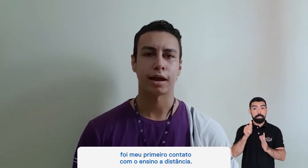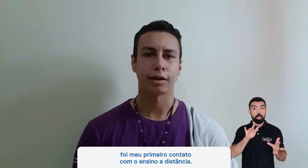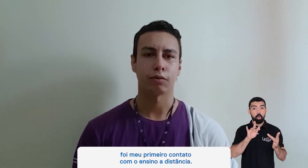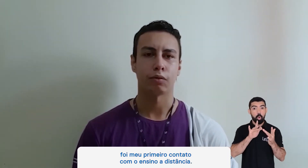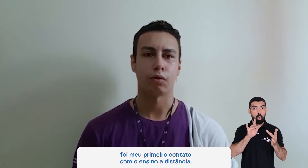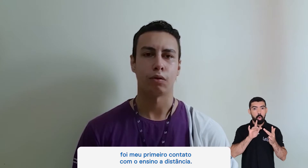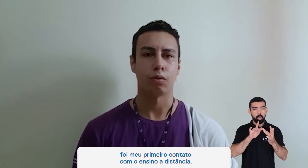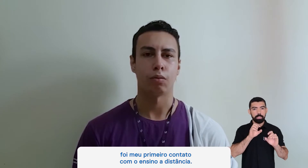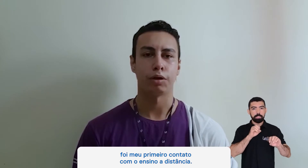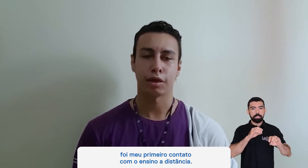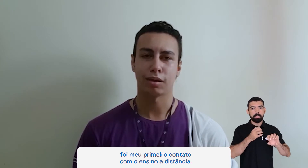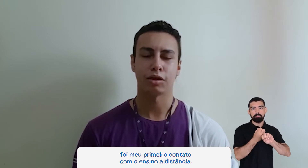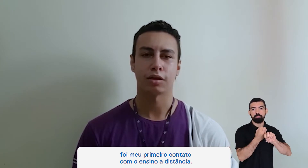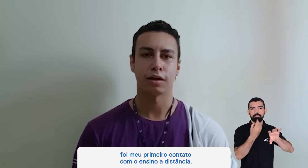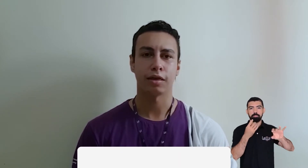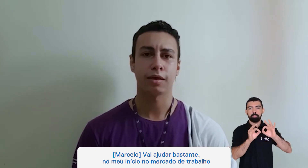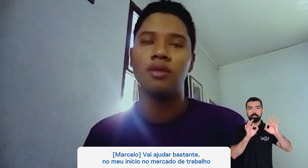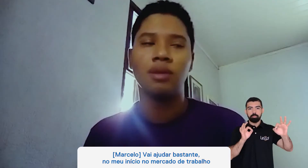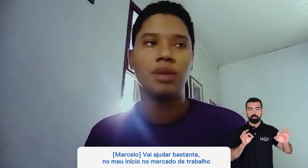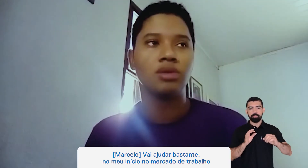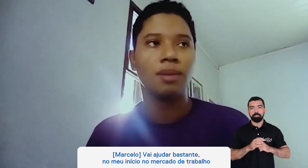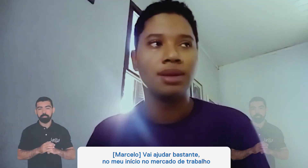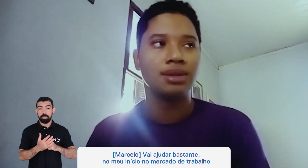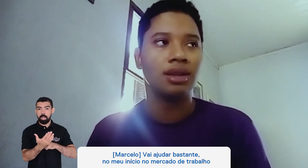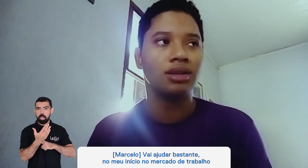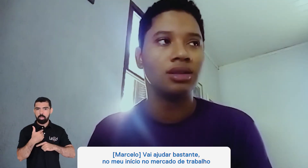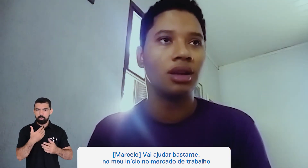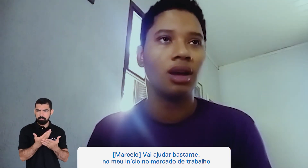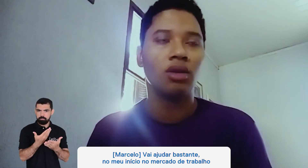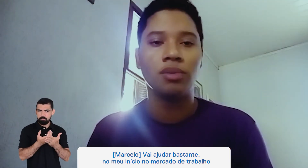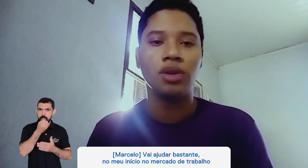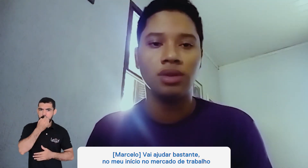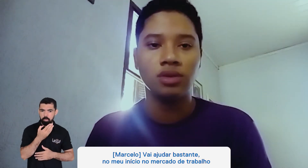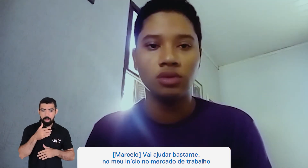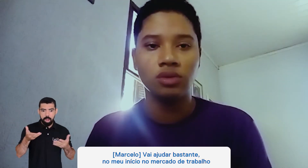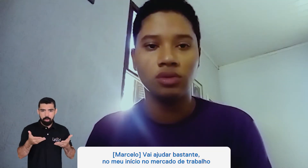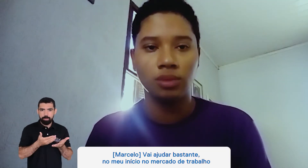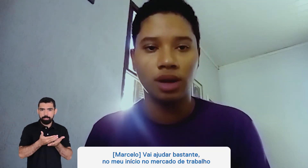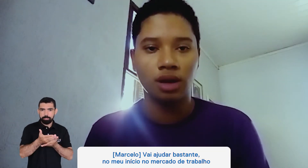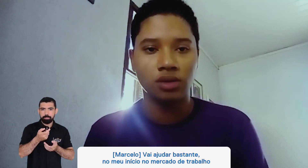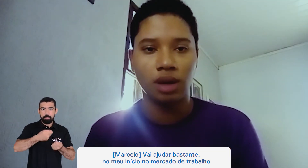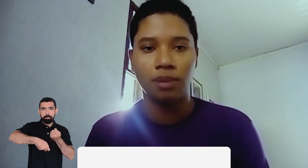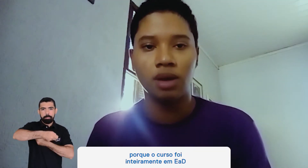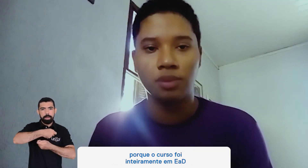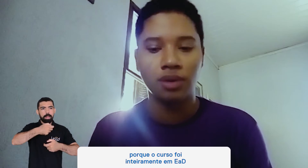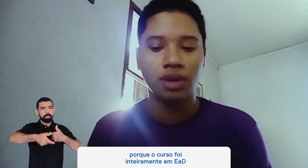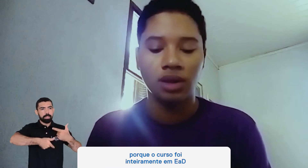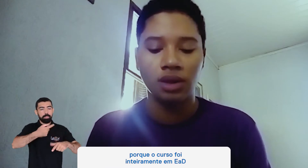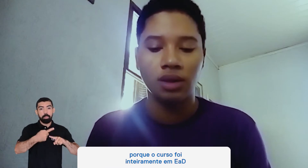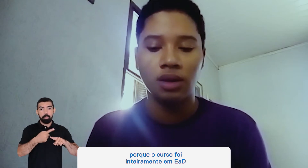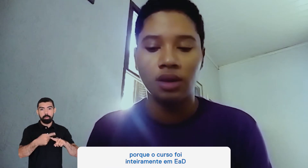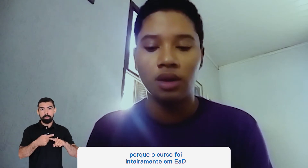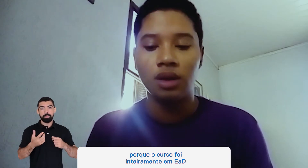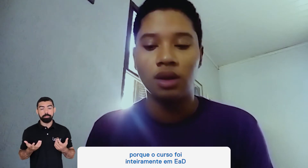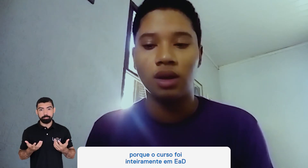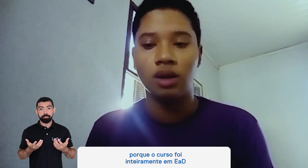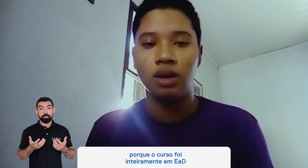primeiro contato com o ensino à distância. Vai me ajudar bastante, agora no meu início, no mercado de trabalho, porque